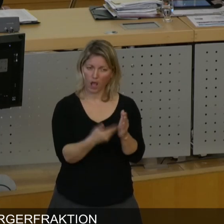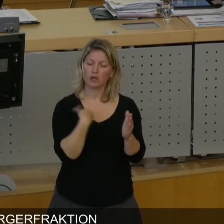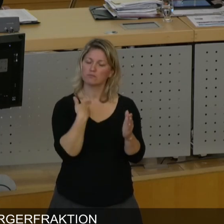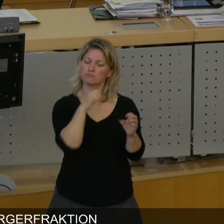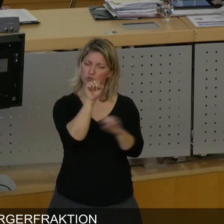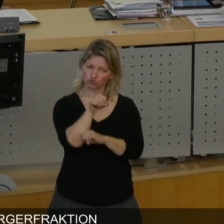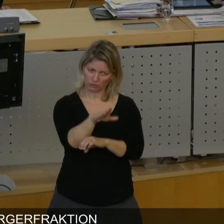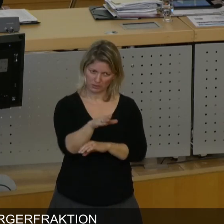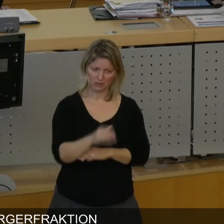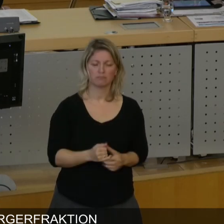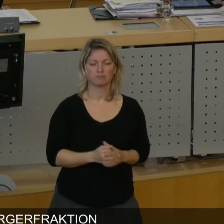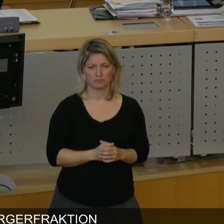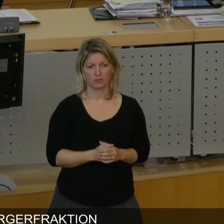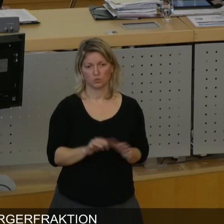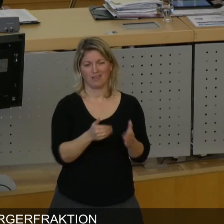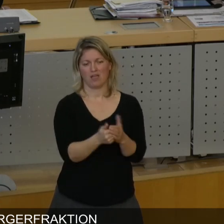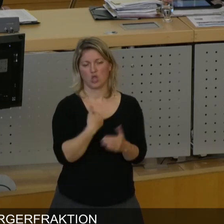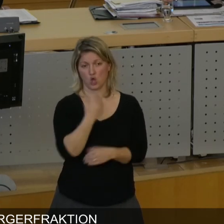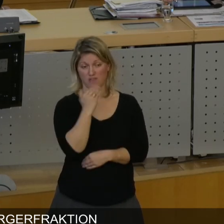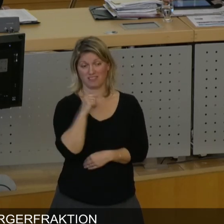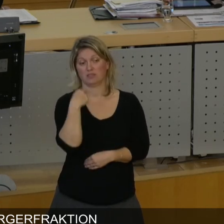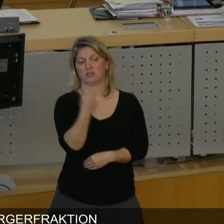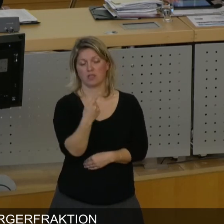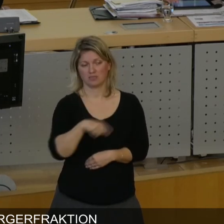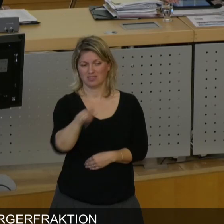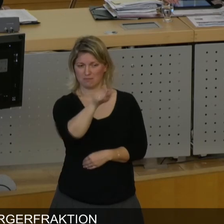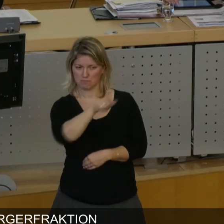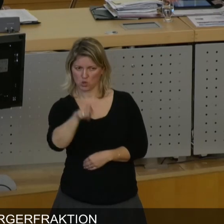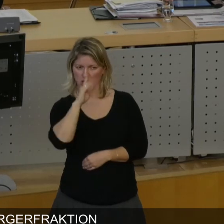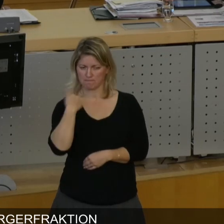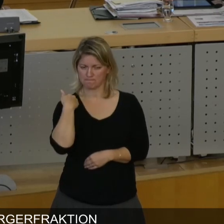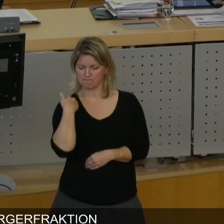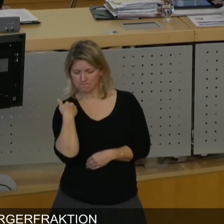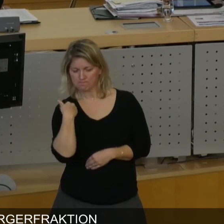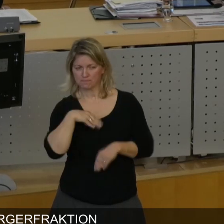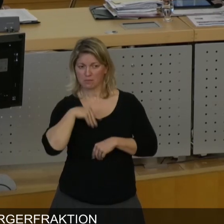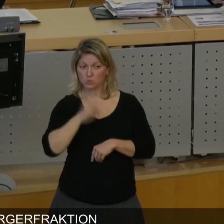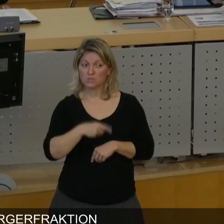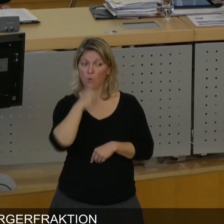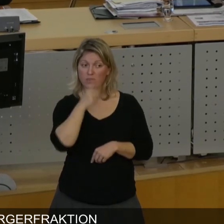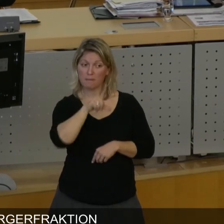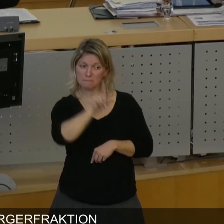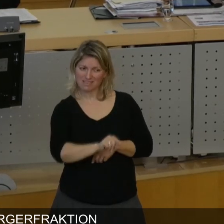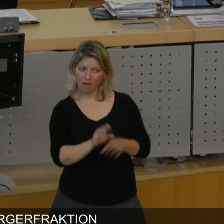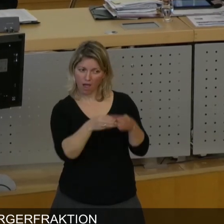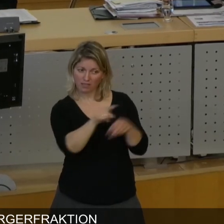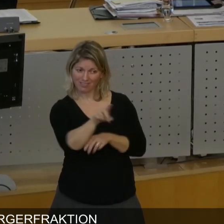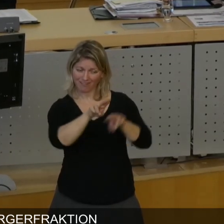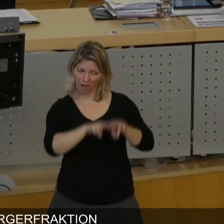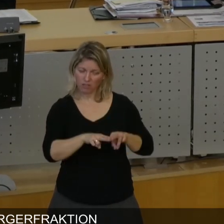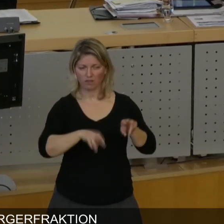dann die Belastungen, die die Bürger hinnehmen müssen oder dass die Rechte der Minderheiten, dass die dann deutlich gestärkt werden. Danke.